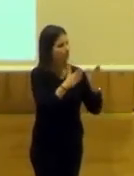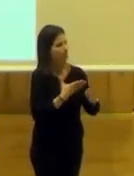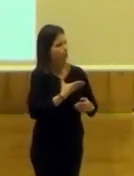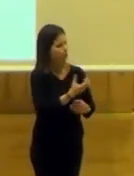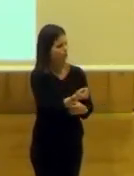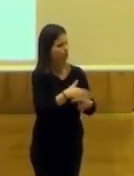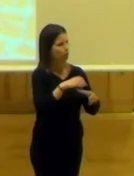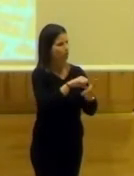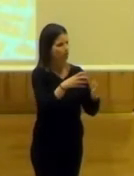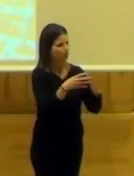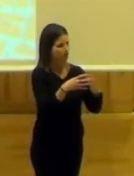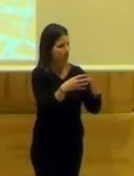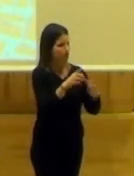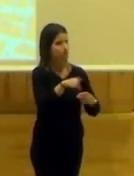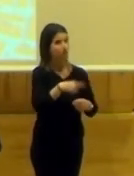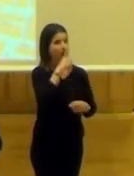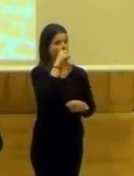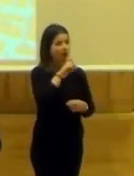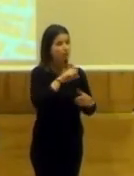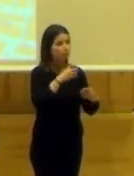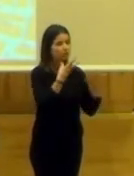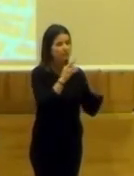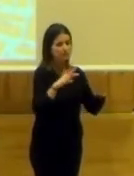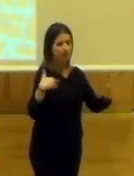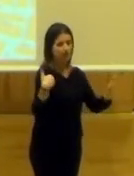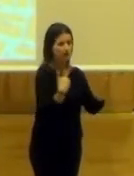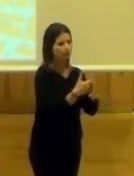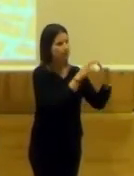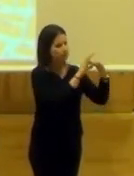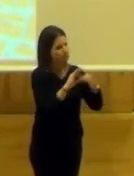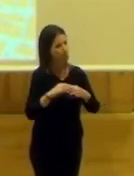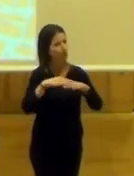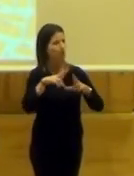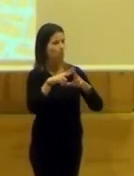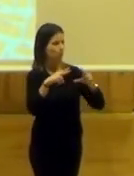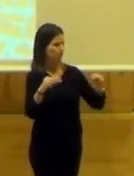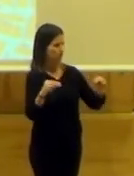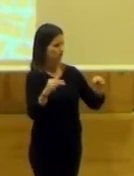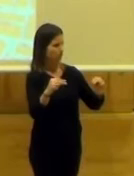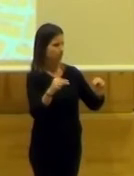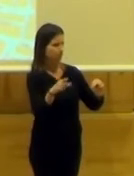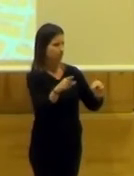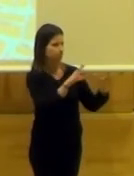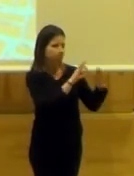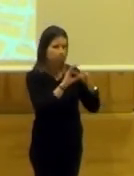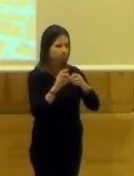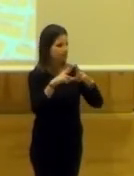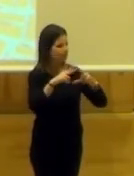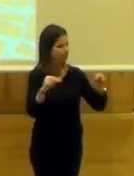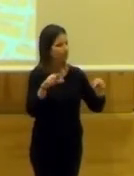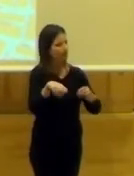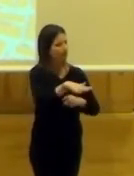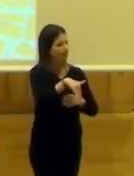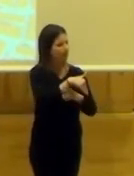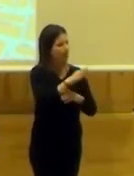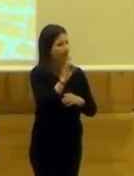Granada, del ayuntamiento de Granada. Y desde los años 70 ya está vinculada a la extensión universitaria, ya que es la extensión universitaria, está localizada